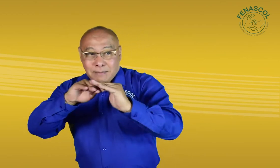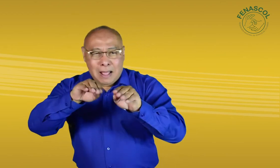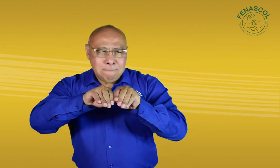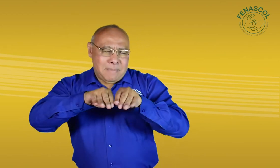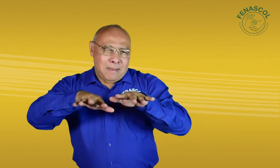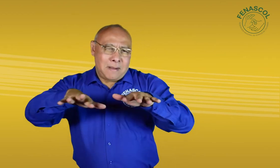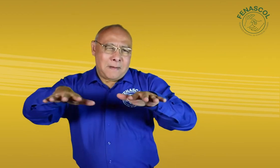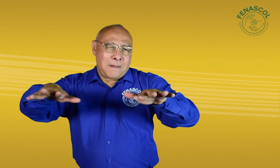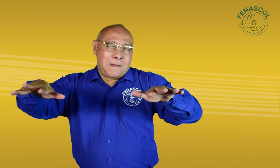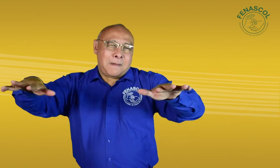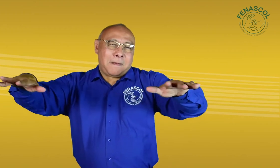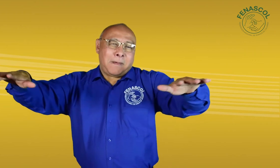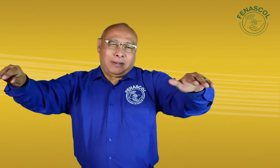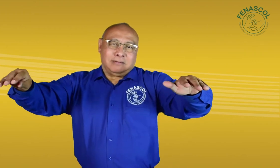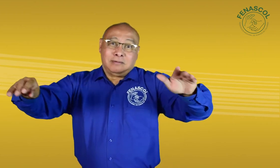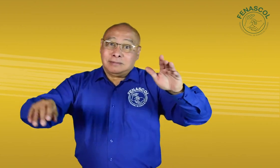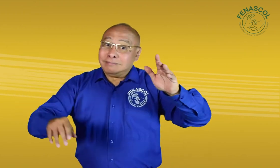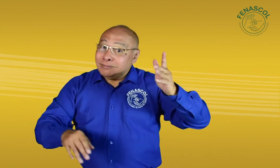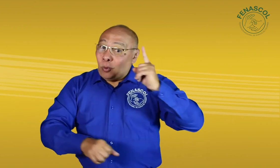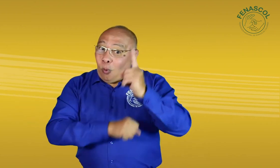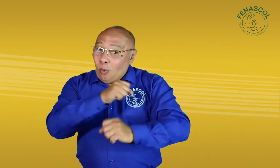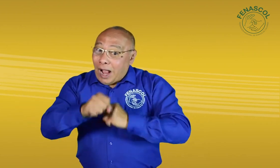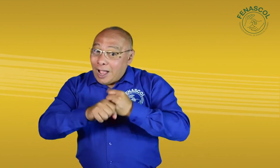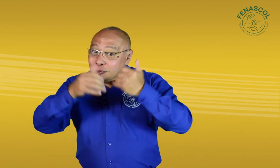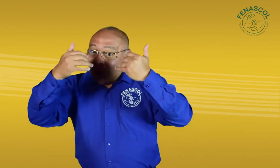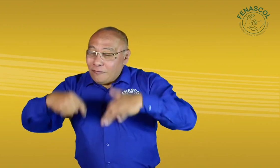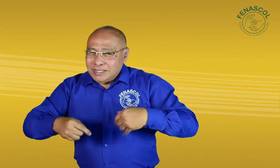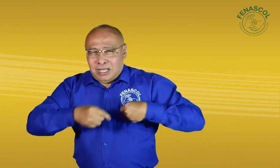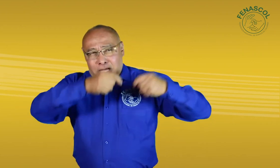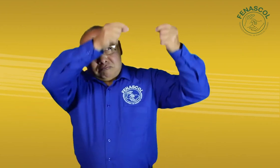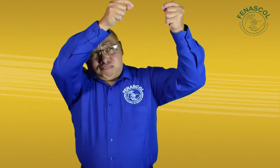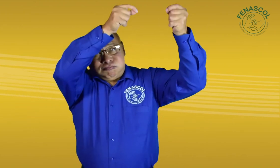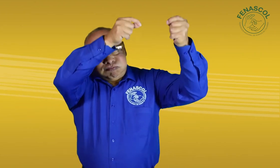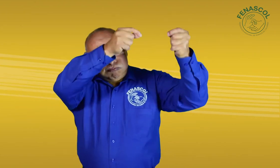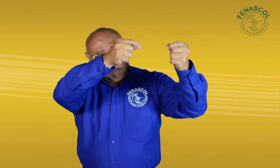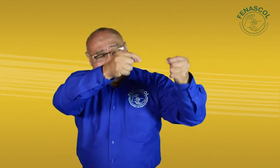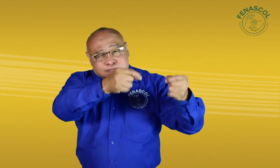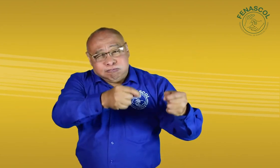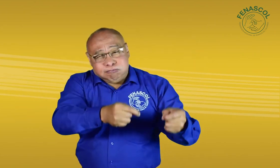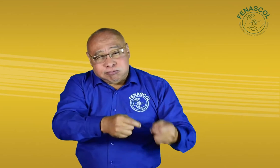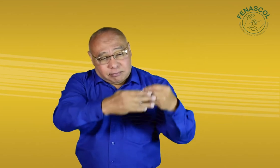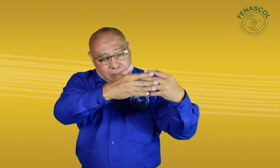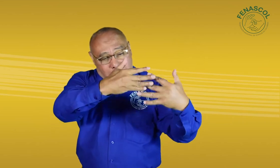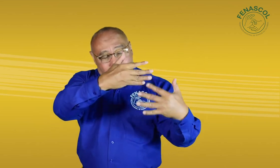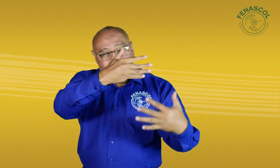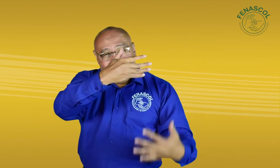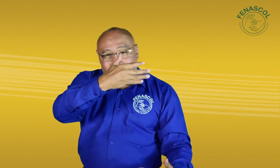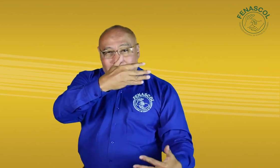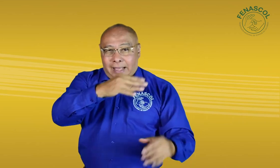se extienda en todo el territorio colombiano. Y al finalizar el año, el listado de entidades que son accesibles en lengua de señas sea